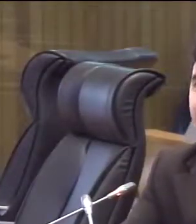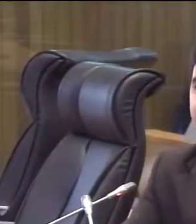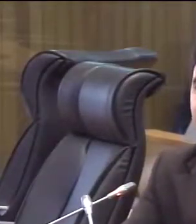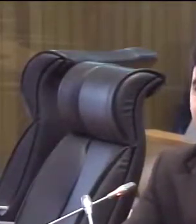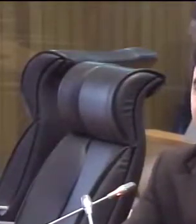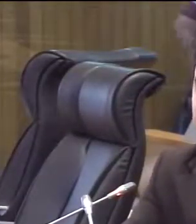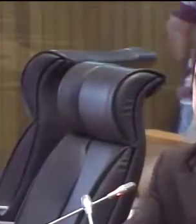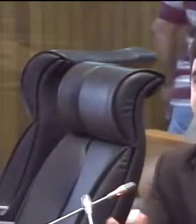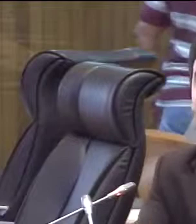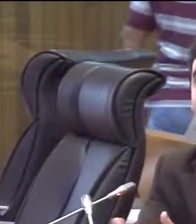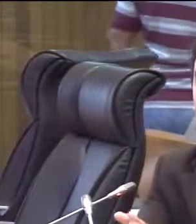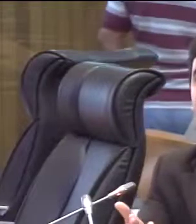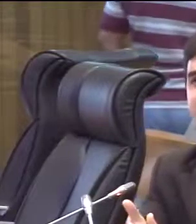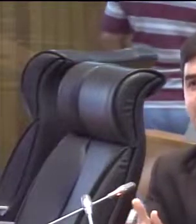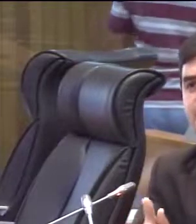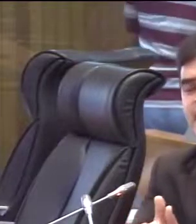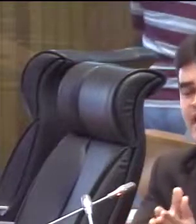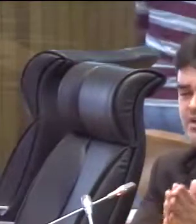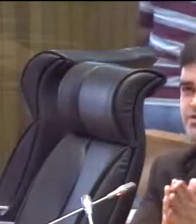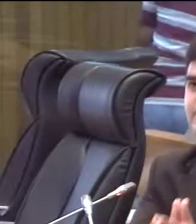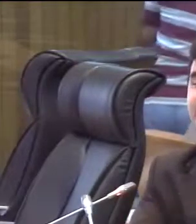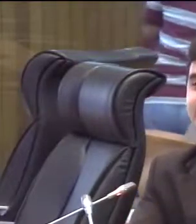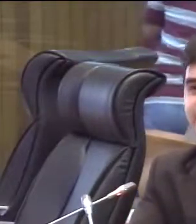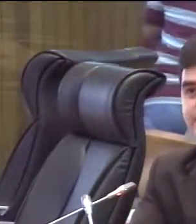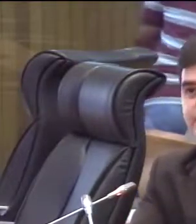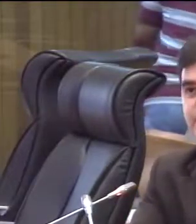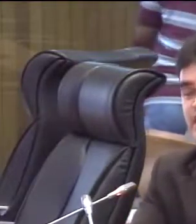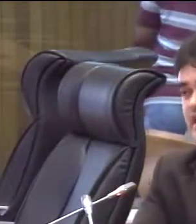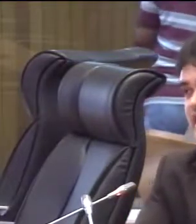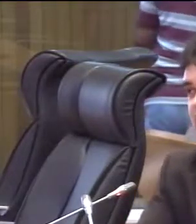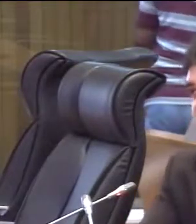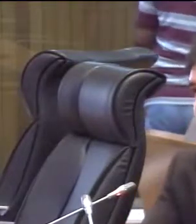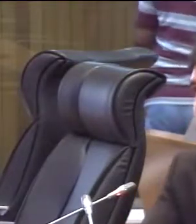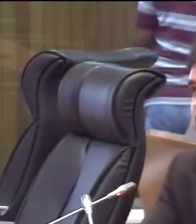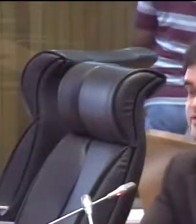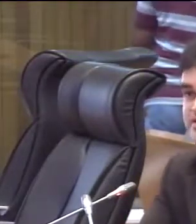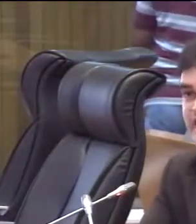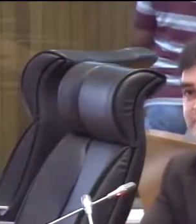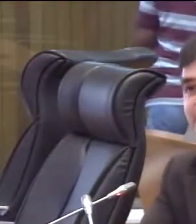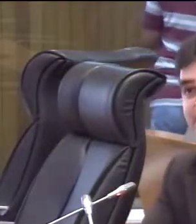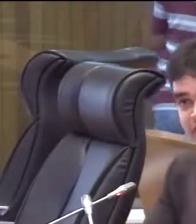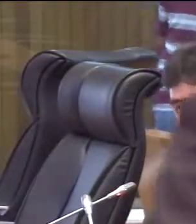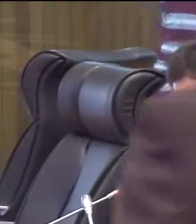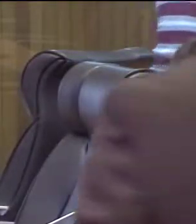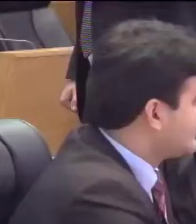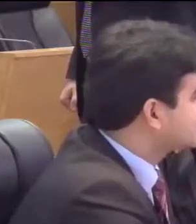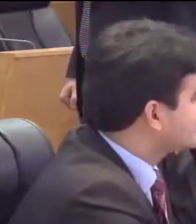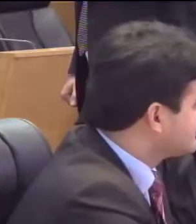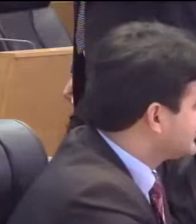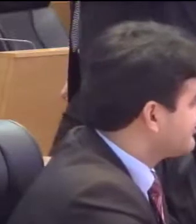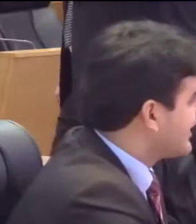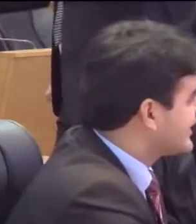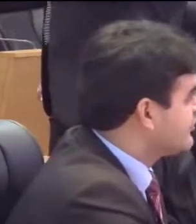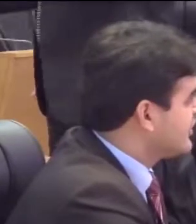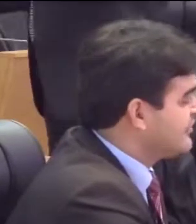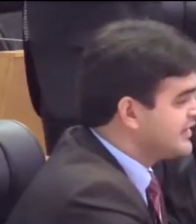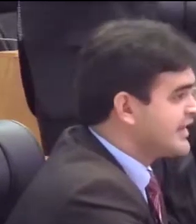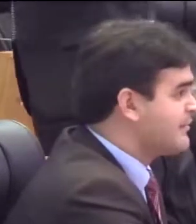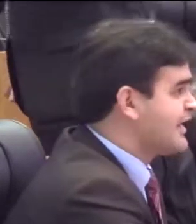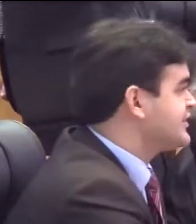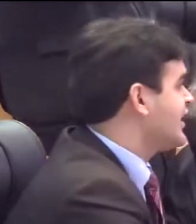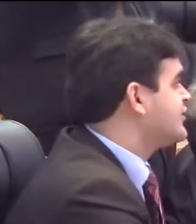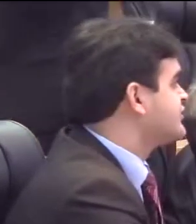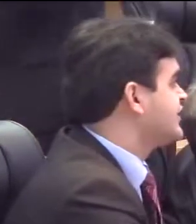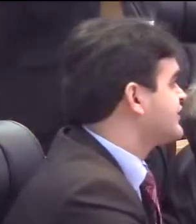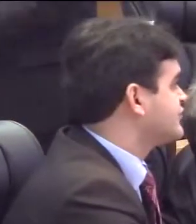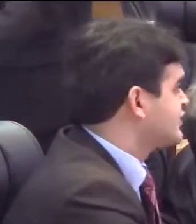infelizmente, não há na UEMA do Maranhão. Não se sabe por quê. É um contrassenso. A Constituição do Estado prevê autonomia para